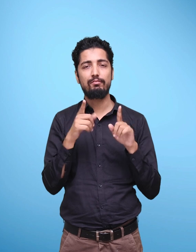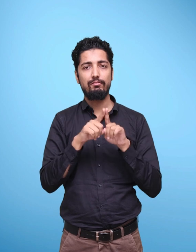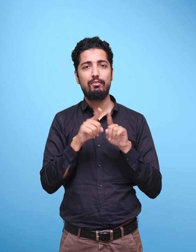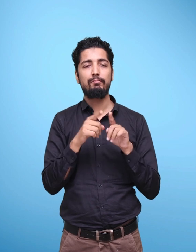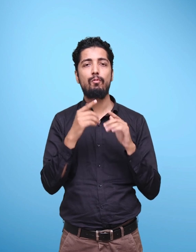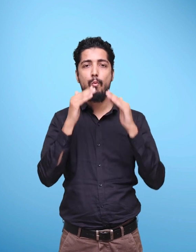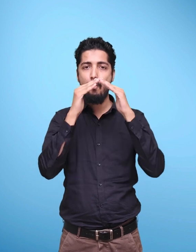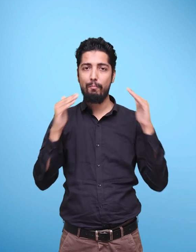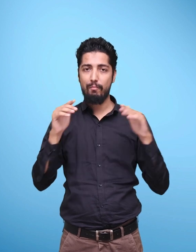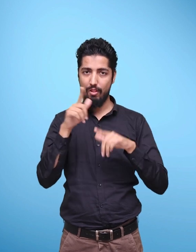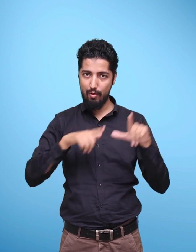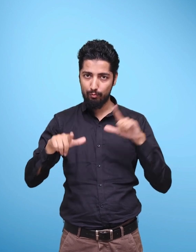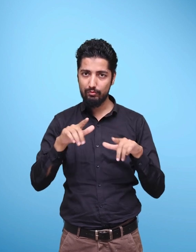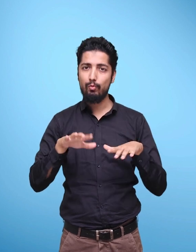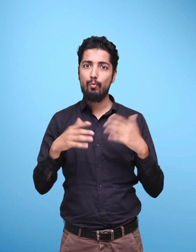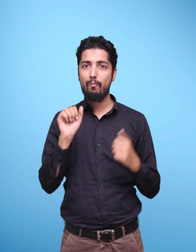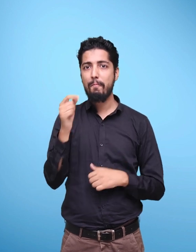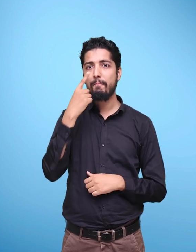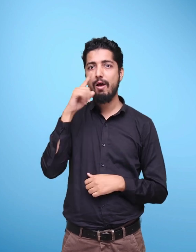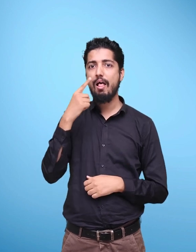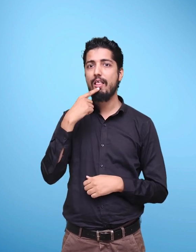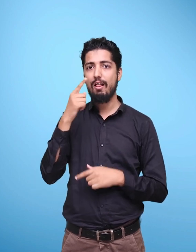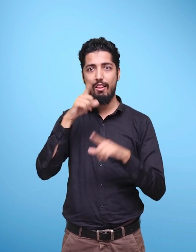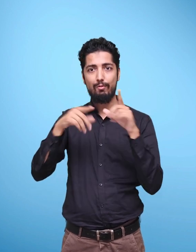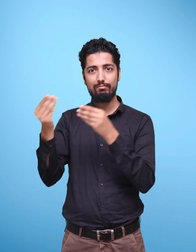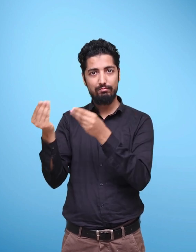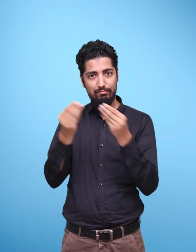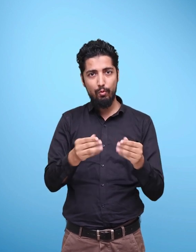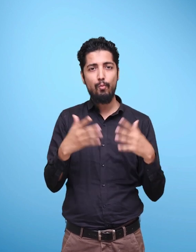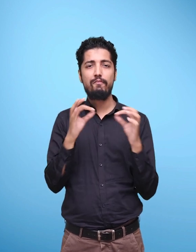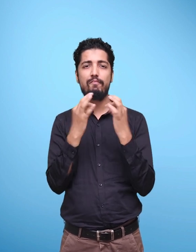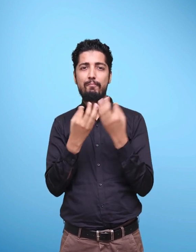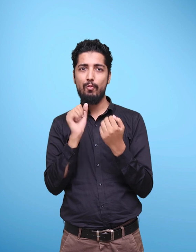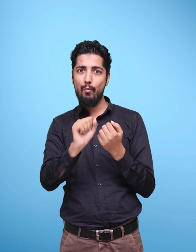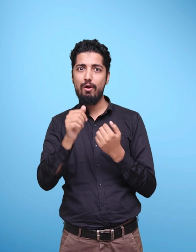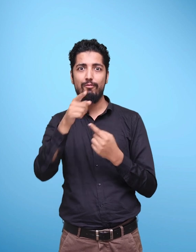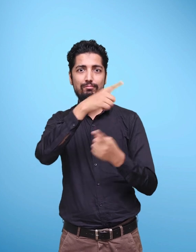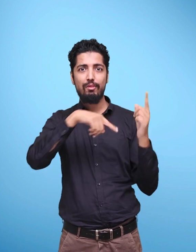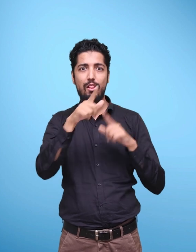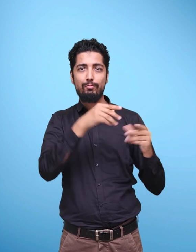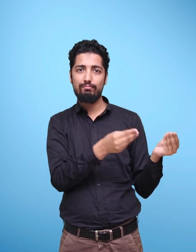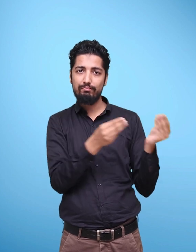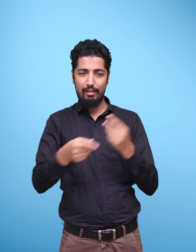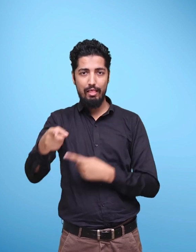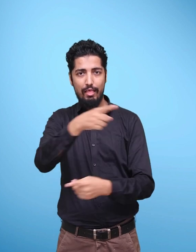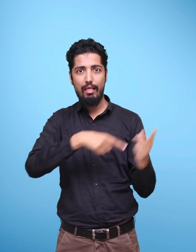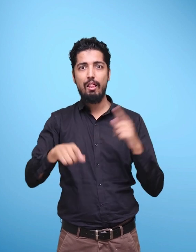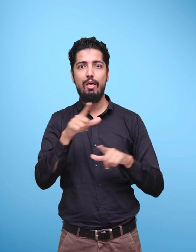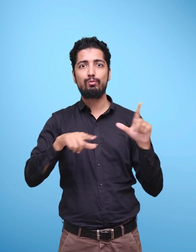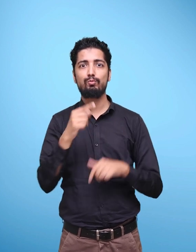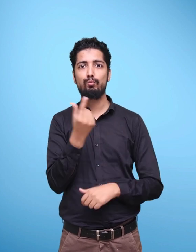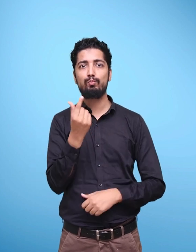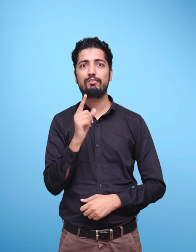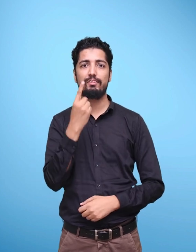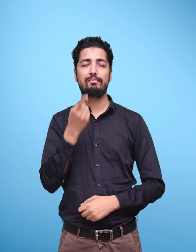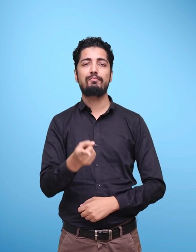would optimally be the child's home language, mother tongue or familiar language.